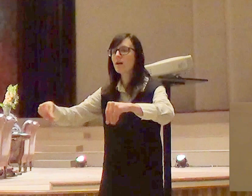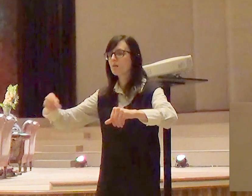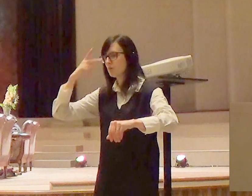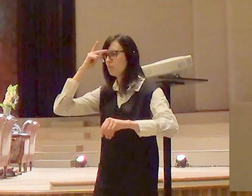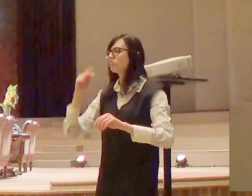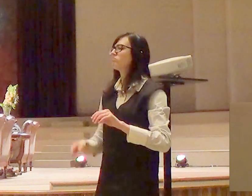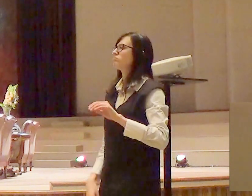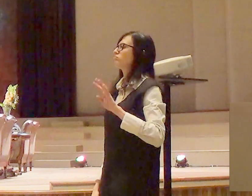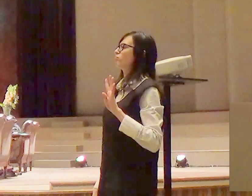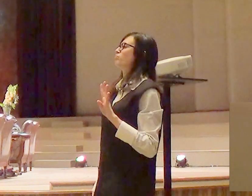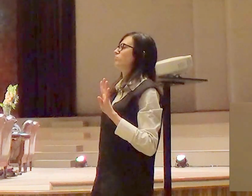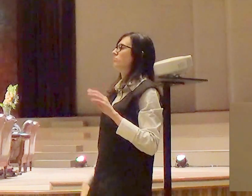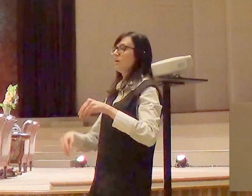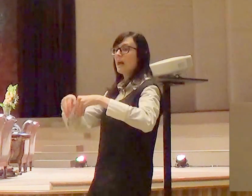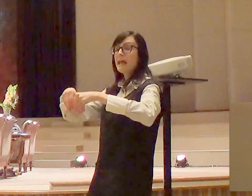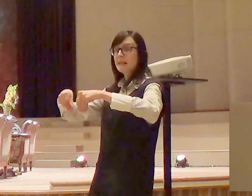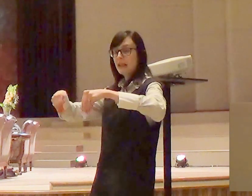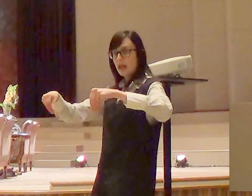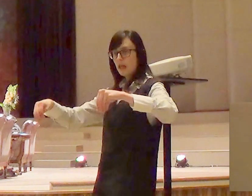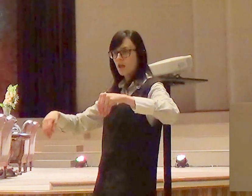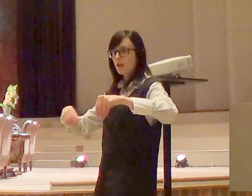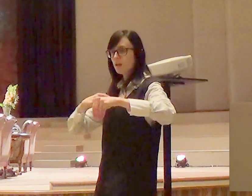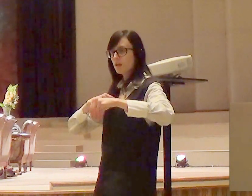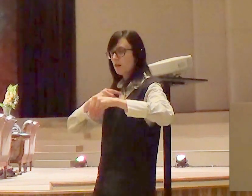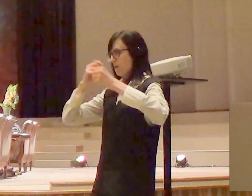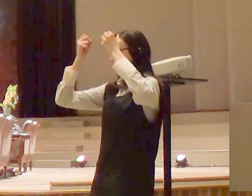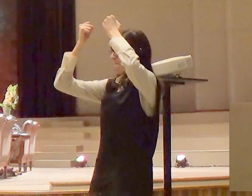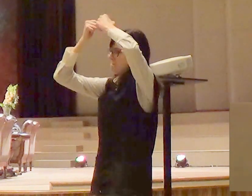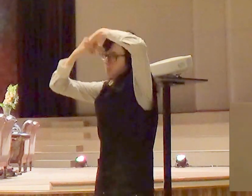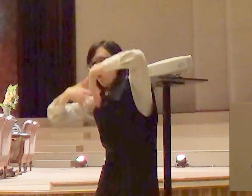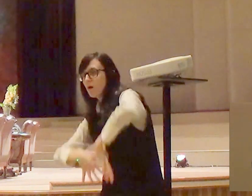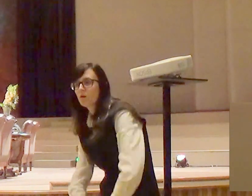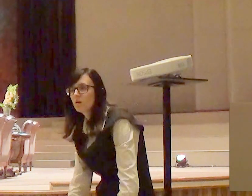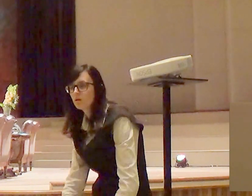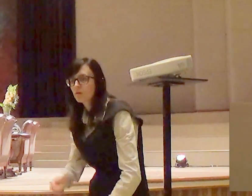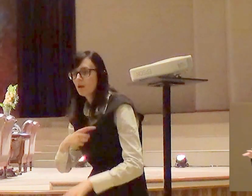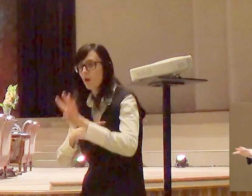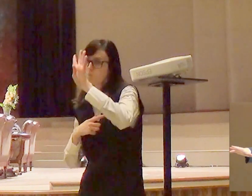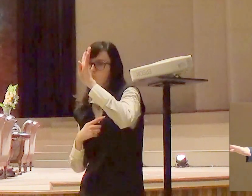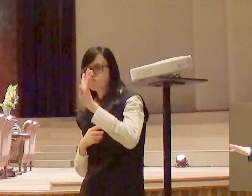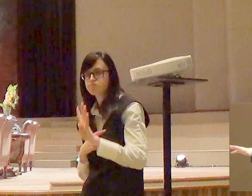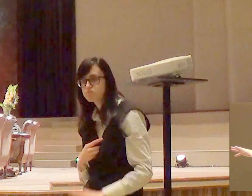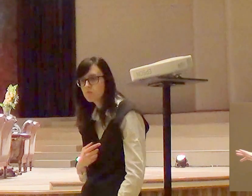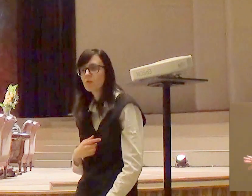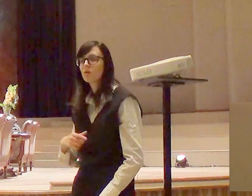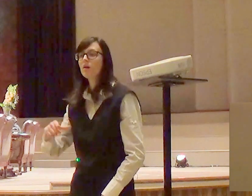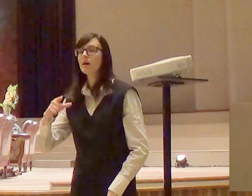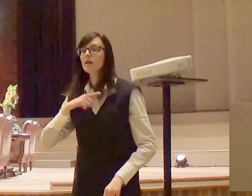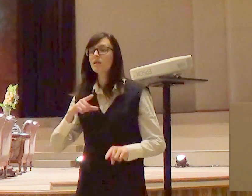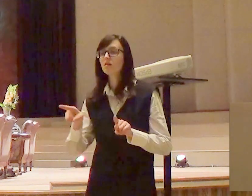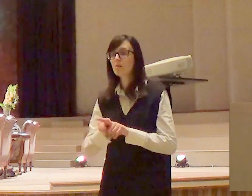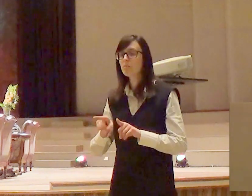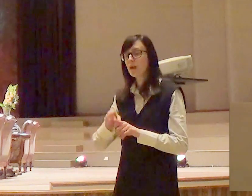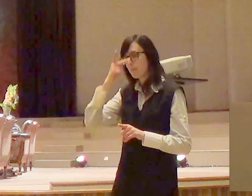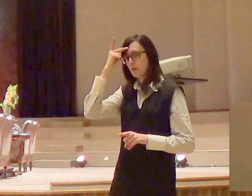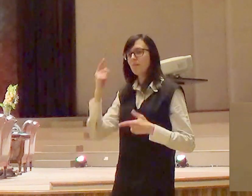aqueles que estavam com seus incensários e todos aqueles que ficaram do lado deles foram